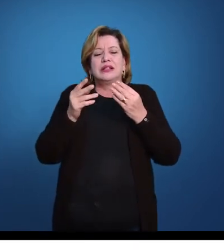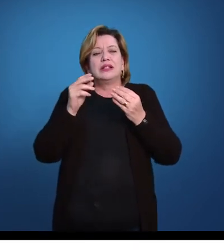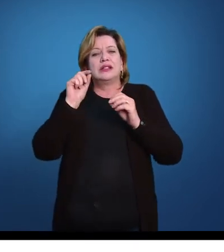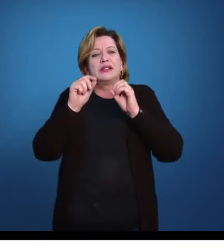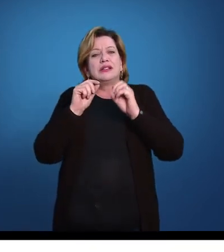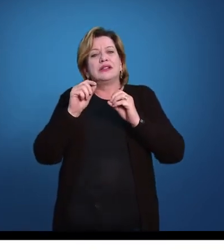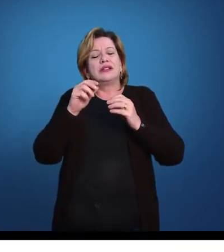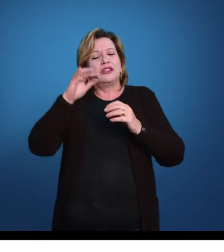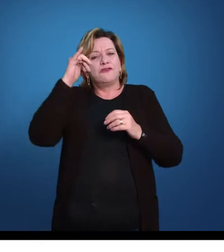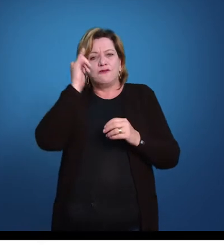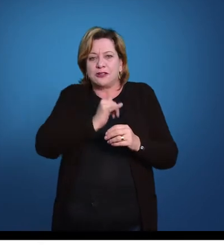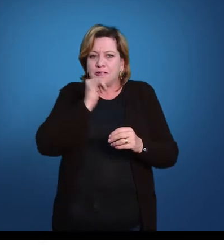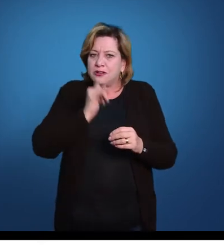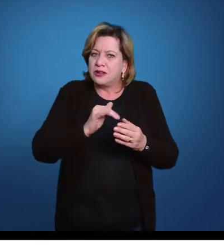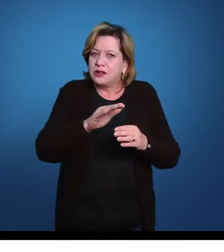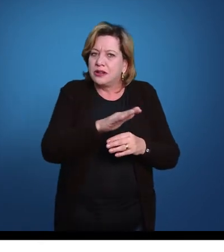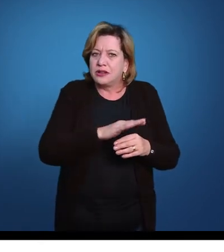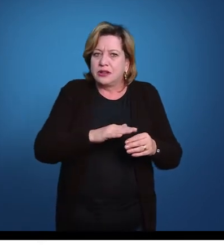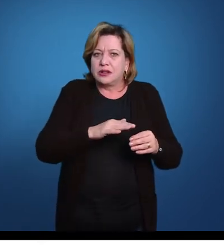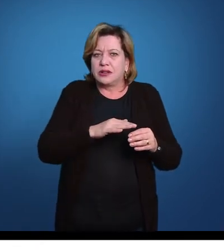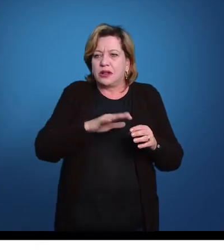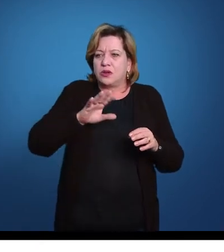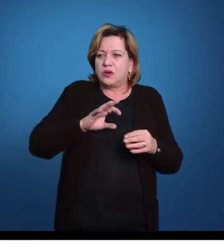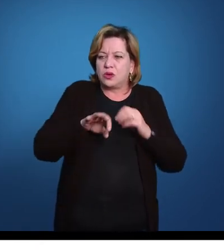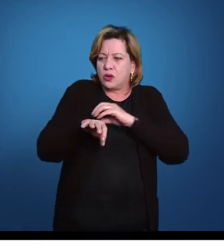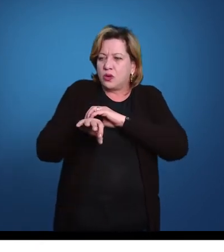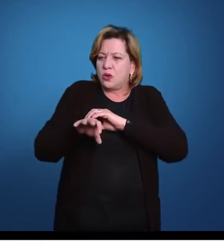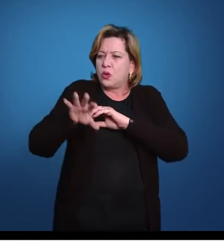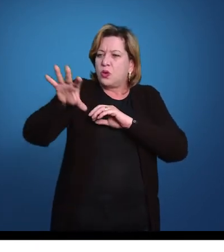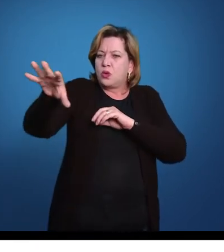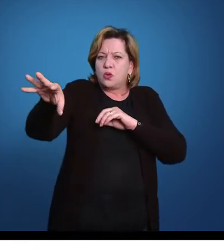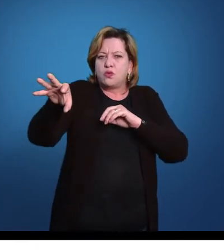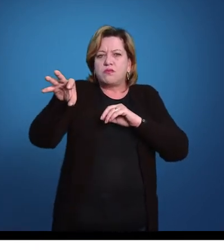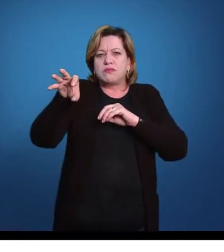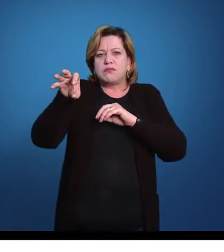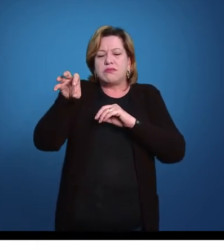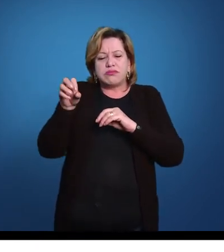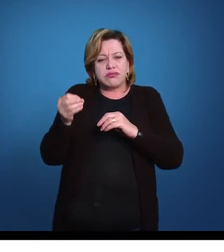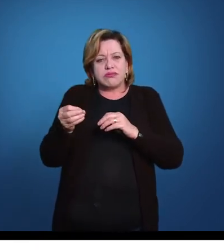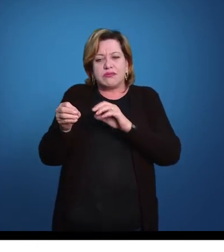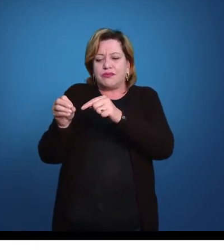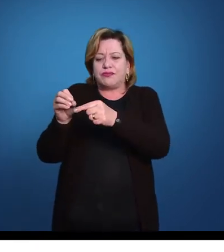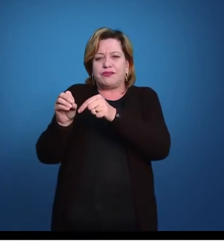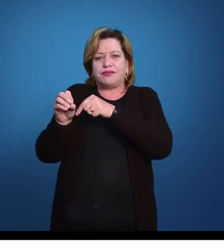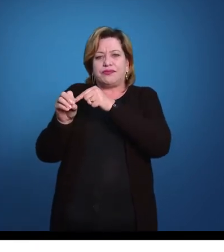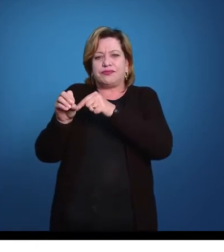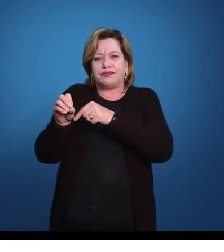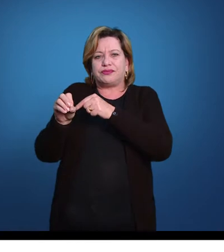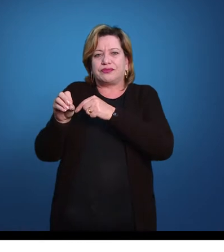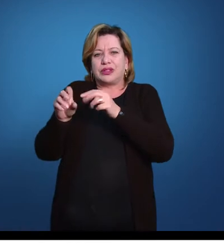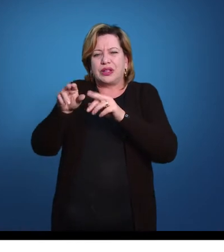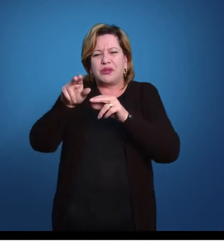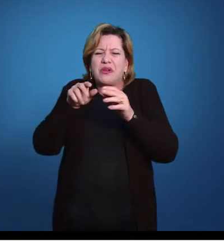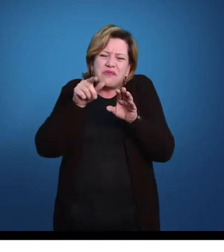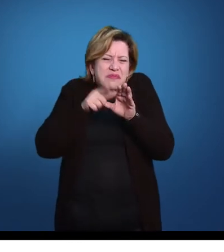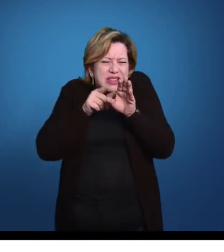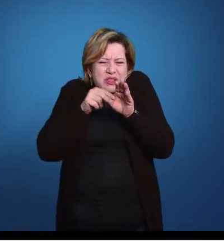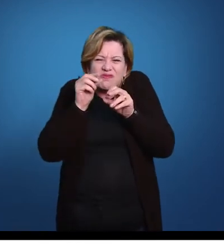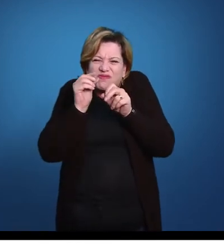fixos dos braços, trazer, são canais com pezinhos que carregam o alimento